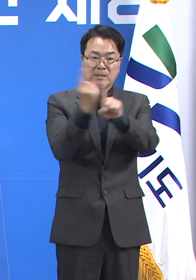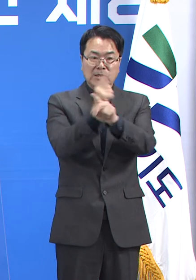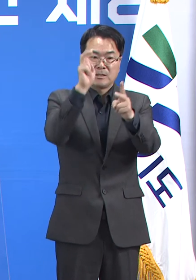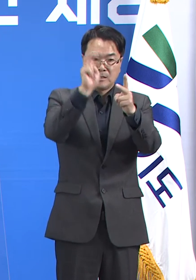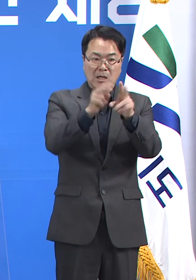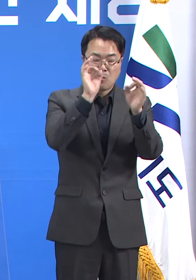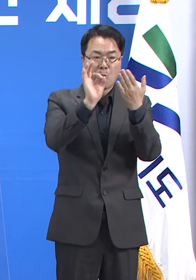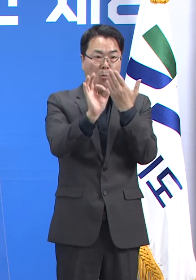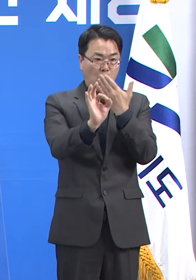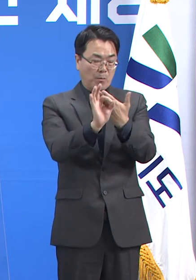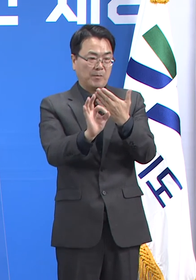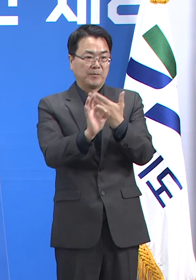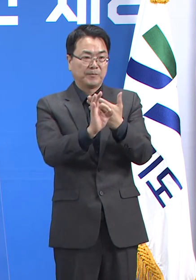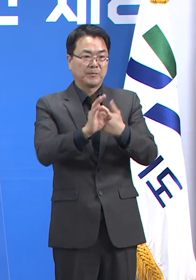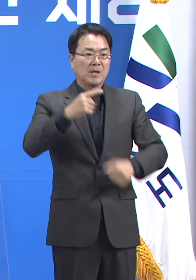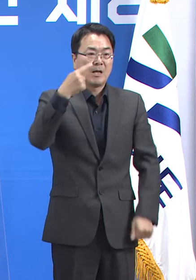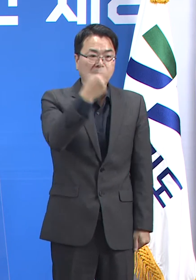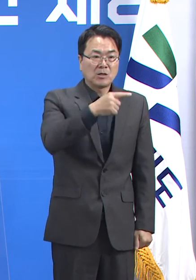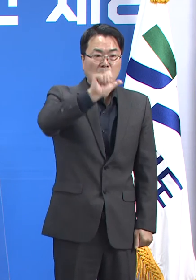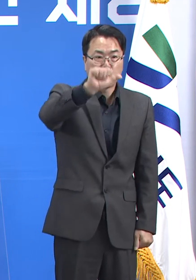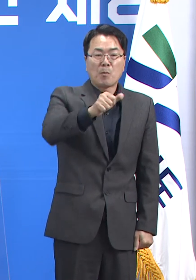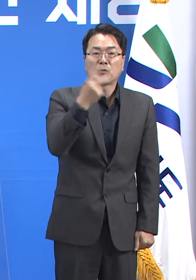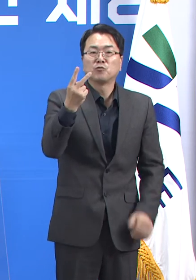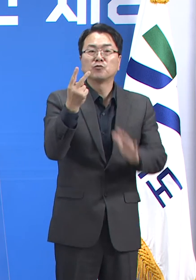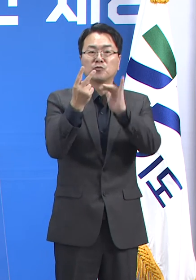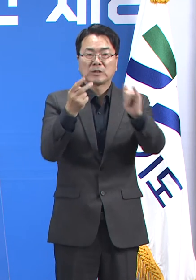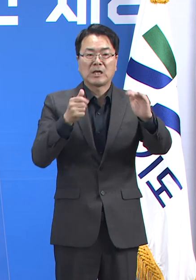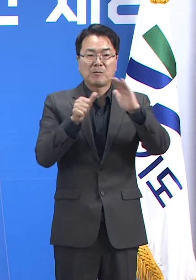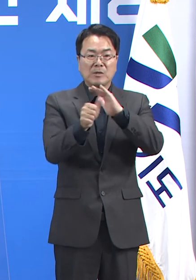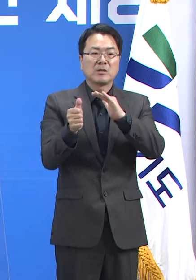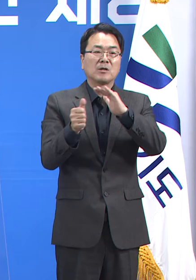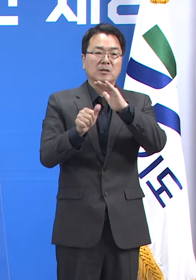18일 18시 기준 1,509명이 입소해 있습니다.